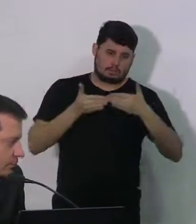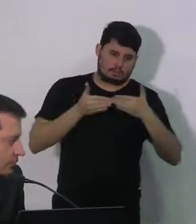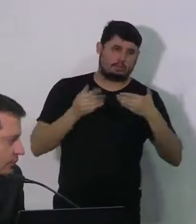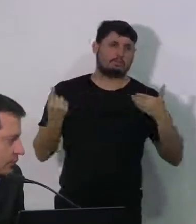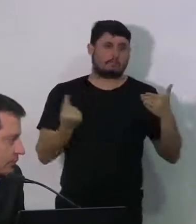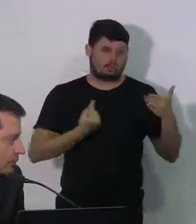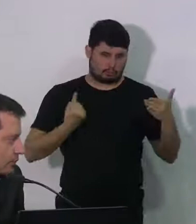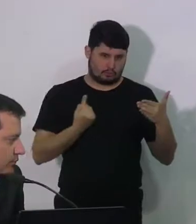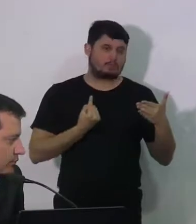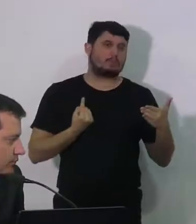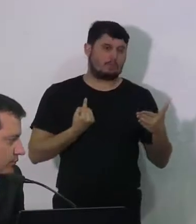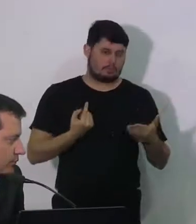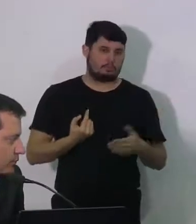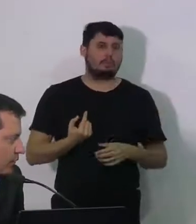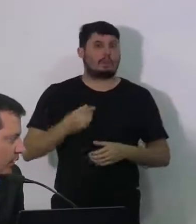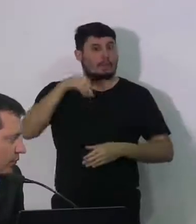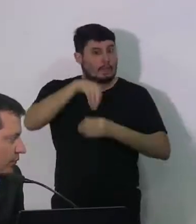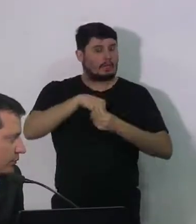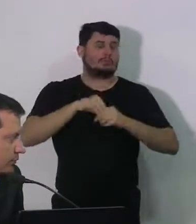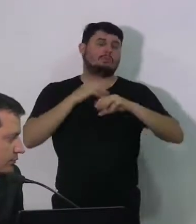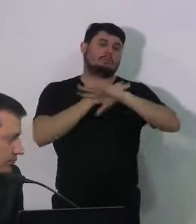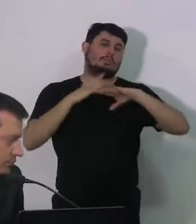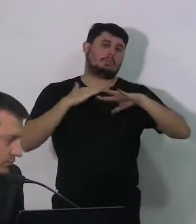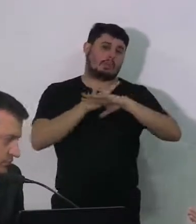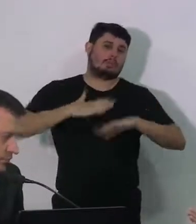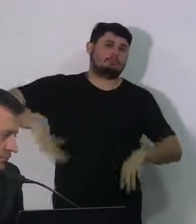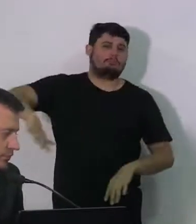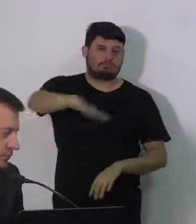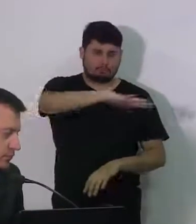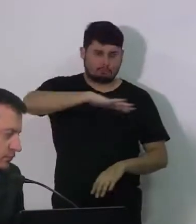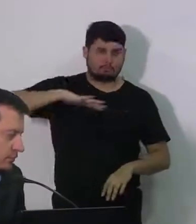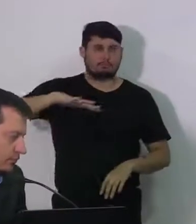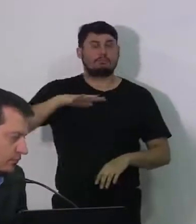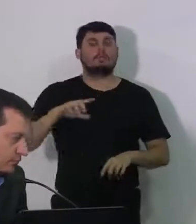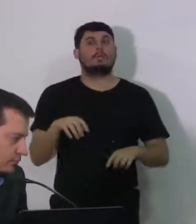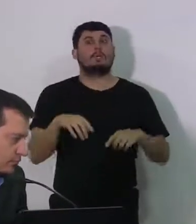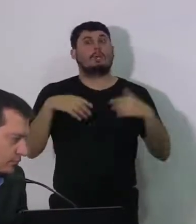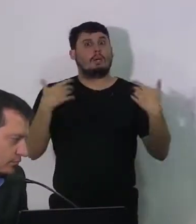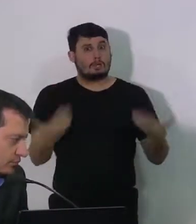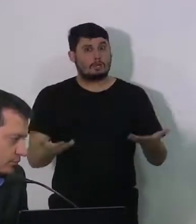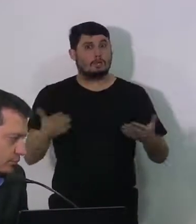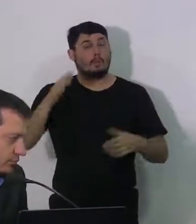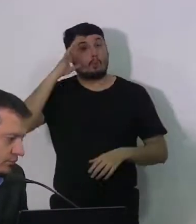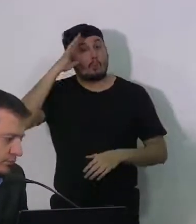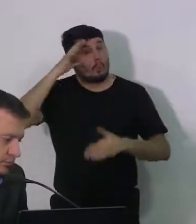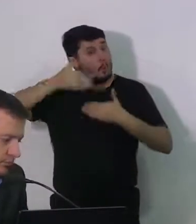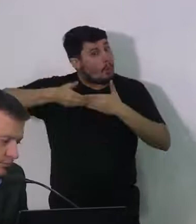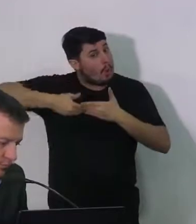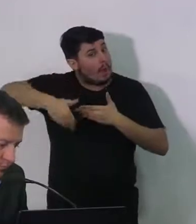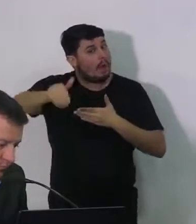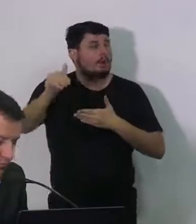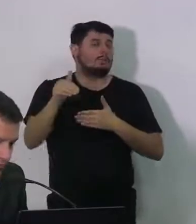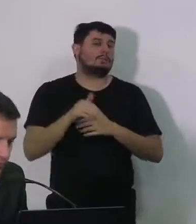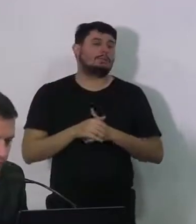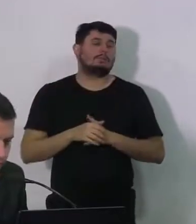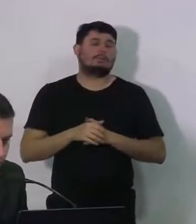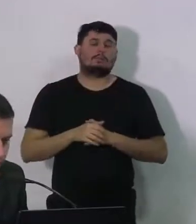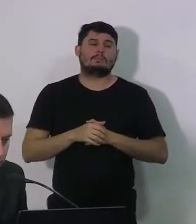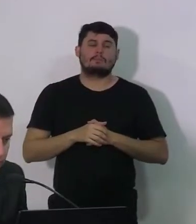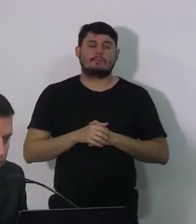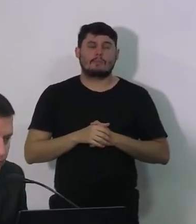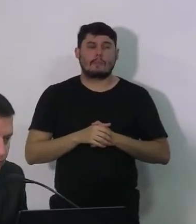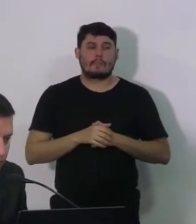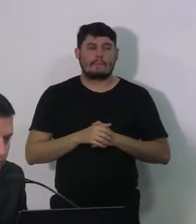em local nenhum da nossa cidade. Para facilitar esse processo, nós estamos, partir de quarta-feira, especialmente para